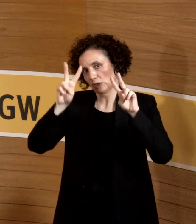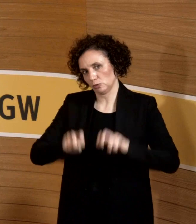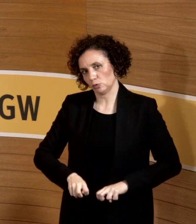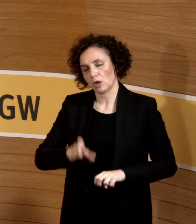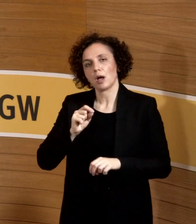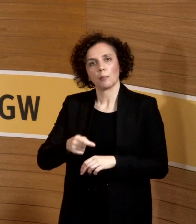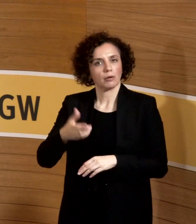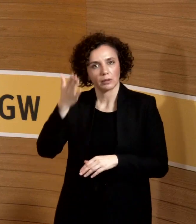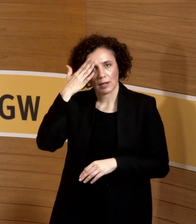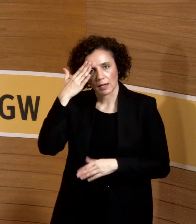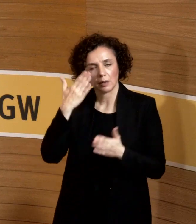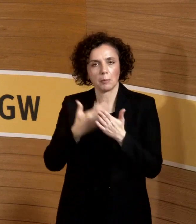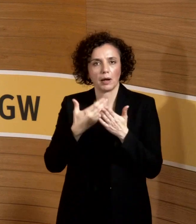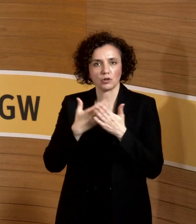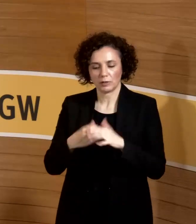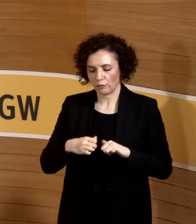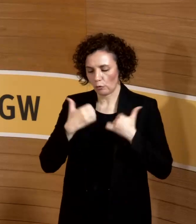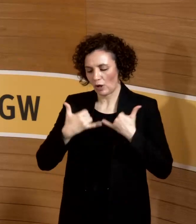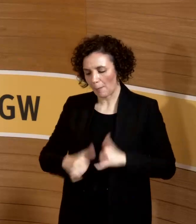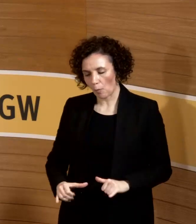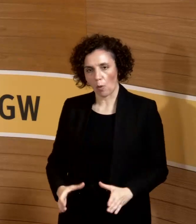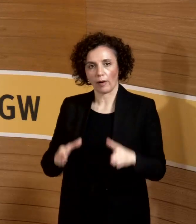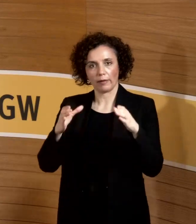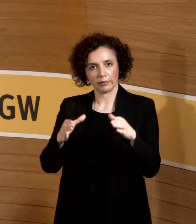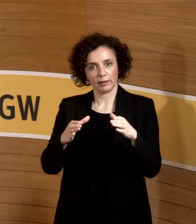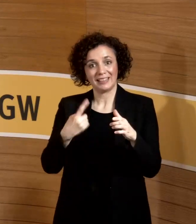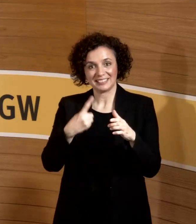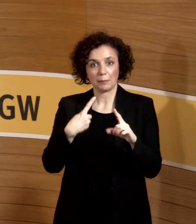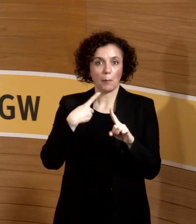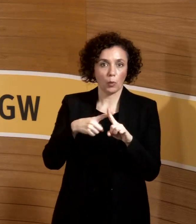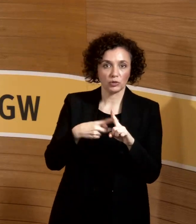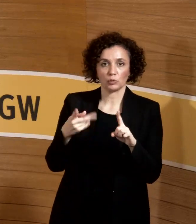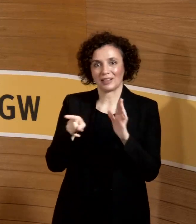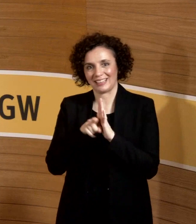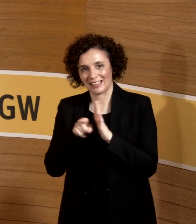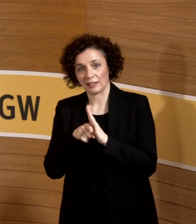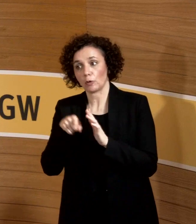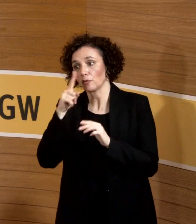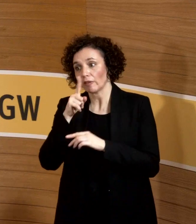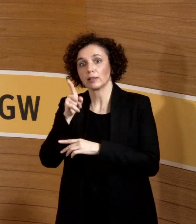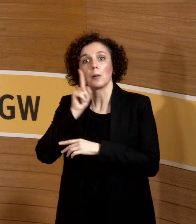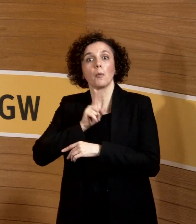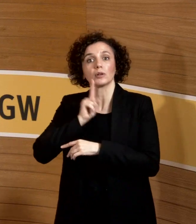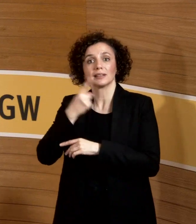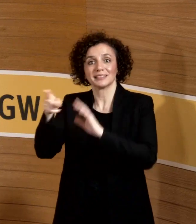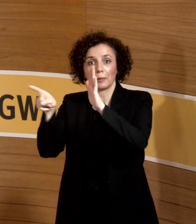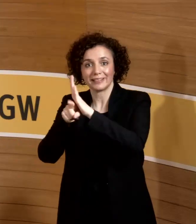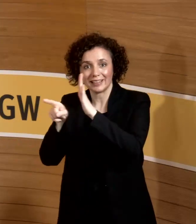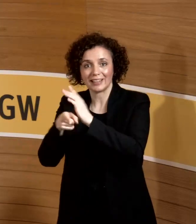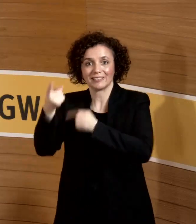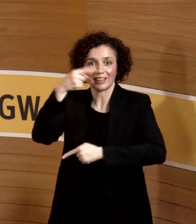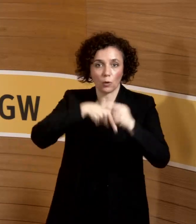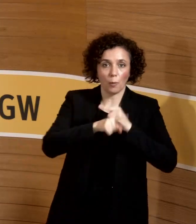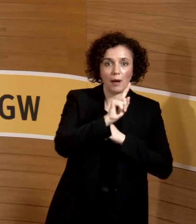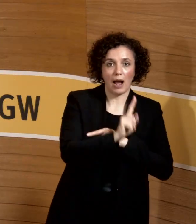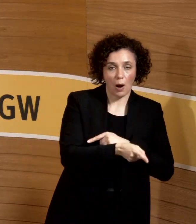was positive Frühchen sind oder negative. Und wenn die Mutter negativ war, dann ist das Frühchen auch negativ und andersrum wird das